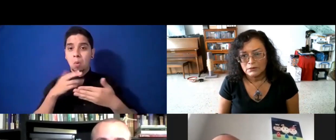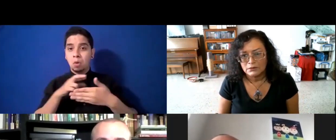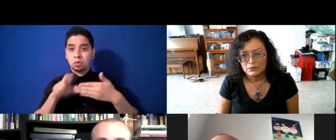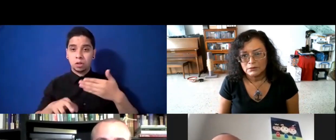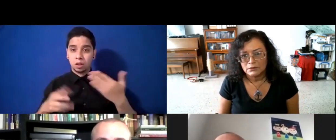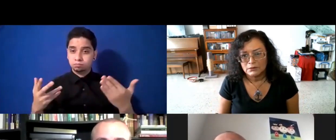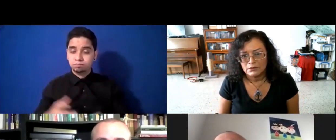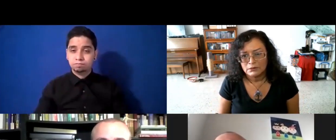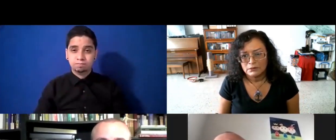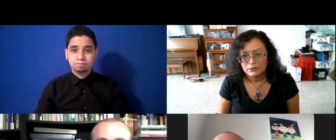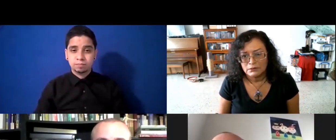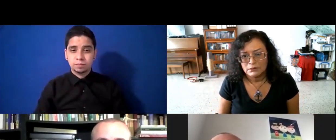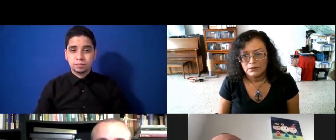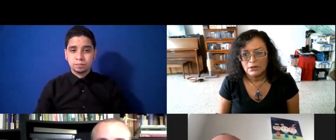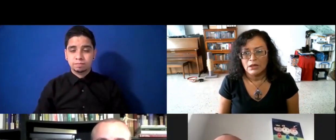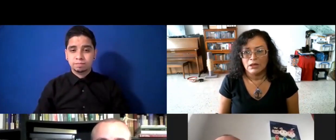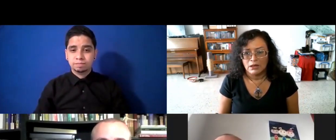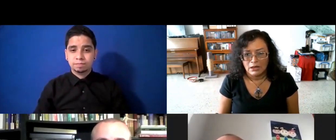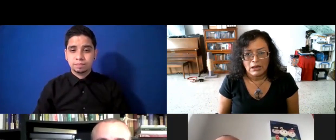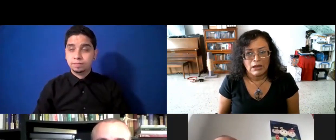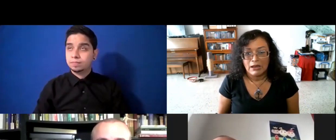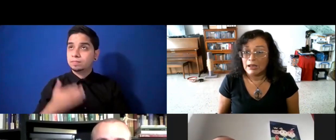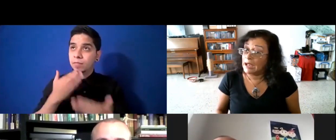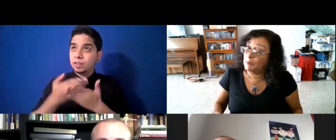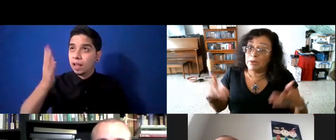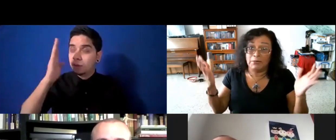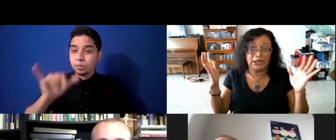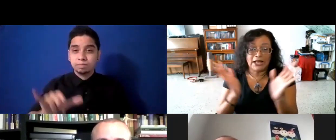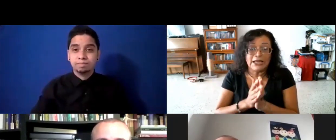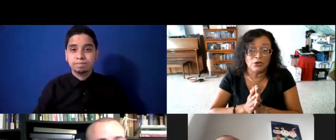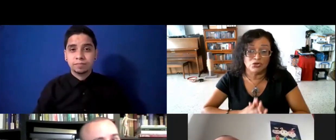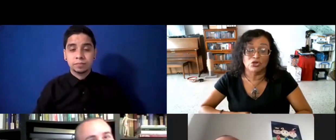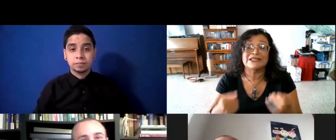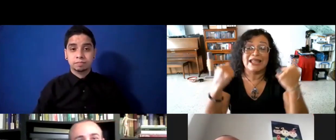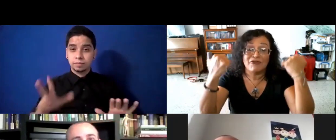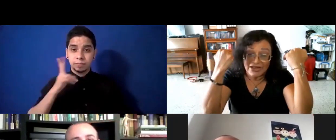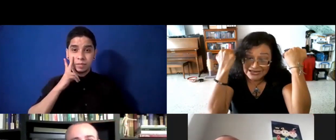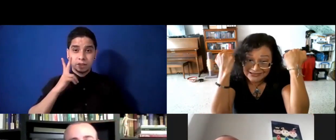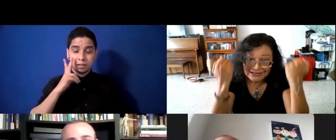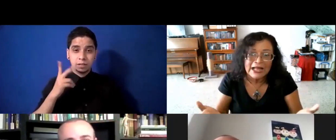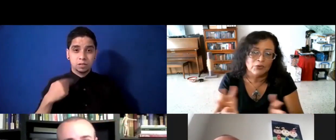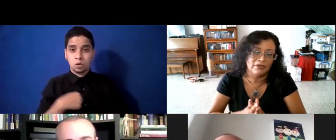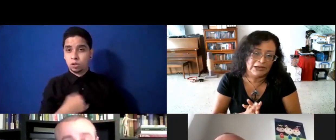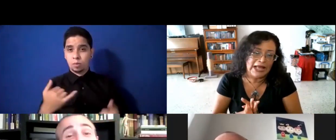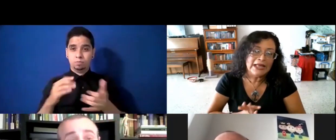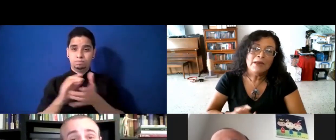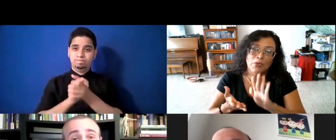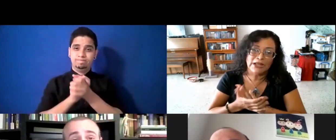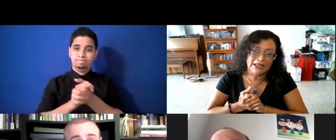y, y estos resultados, gracias a Dios, por favor. Ah, pues mira, y nosotros te felicitamos, de verdad, porque,